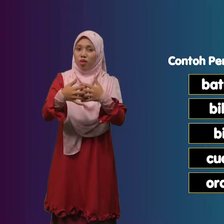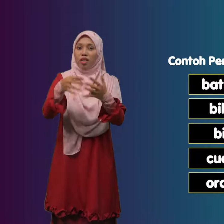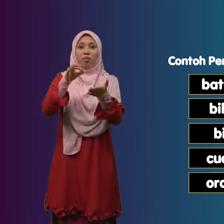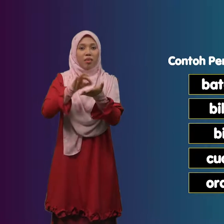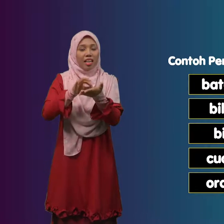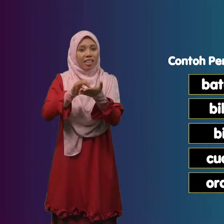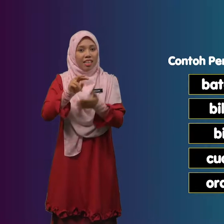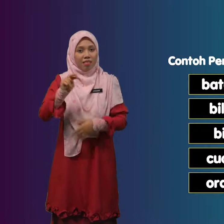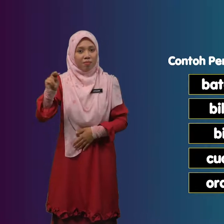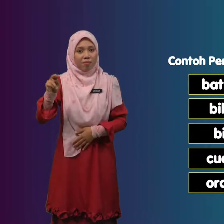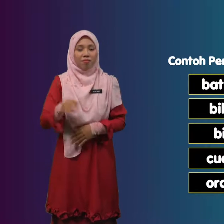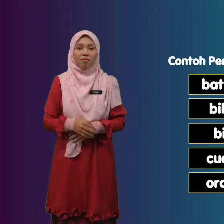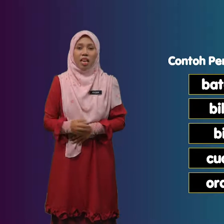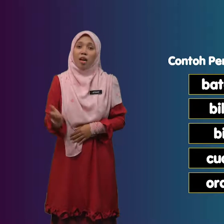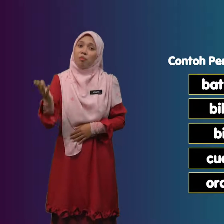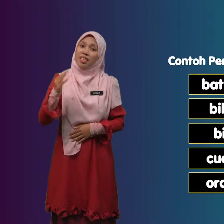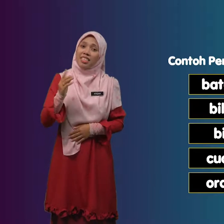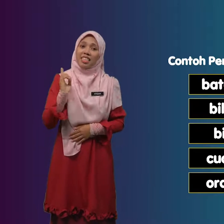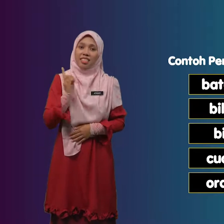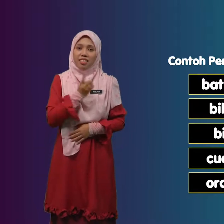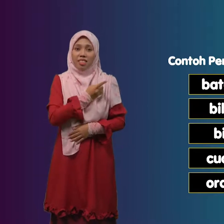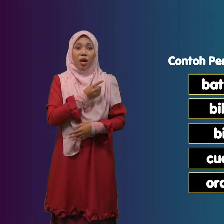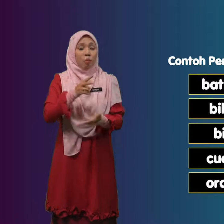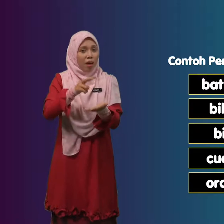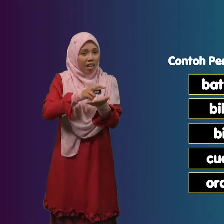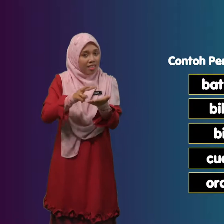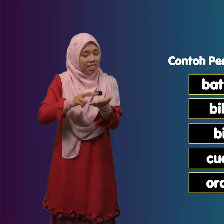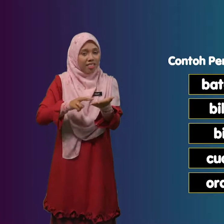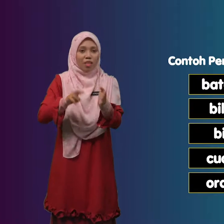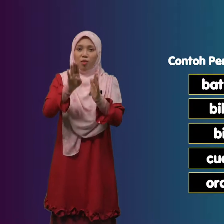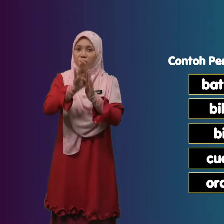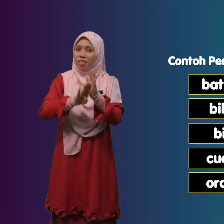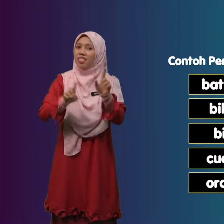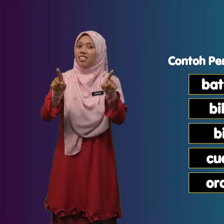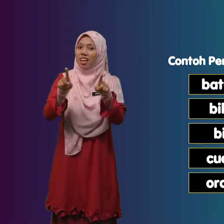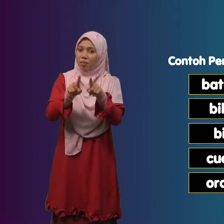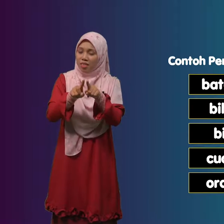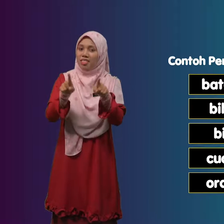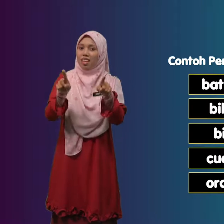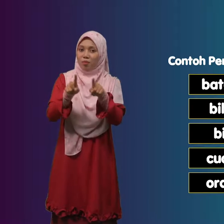Bilangan Mari kita Baca Bersama-sama